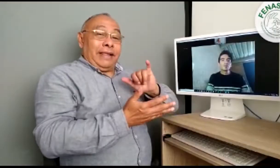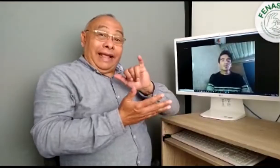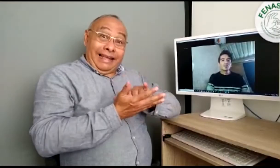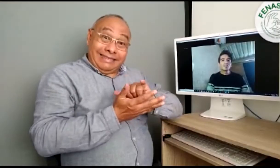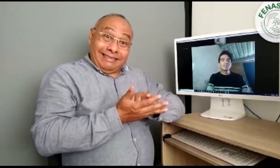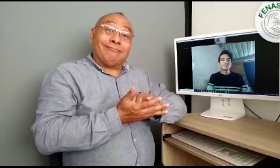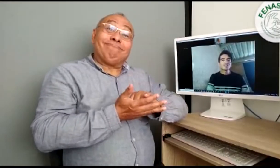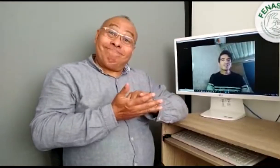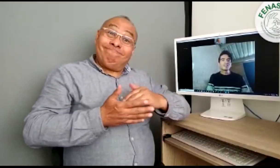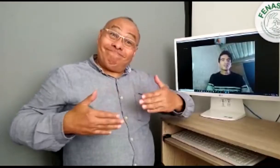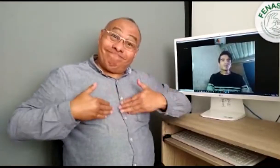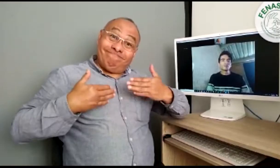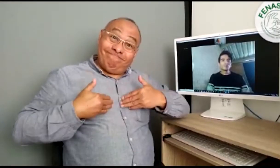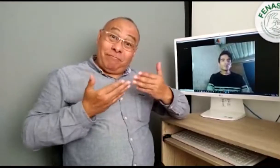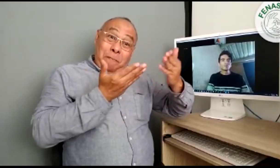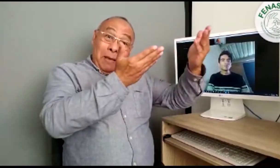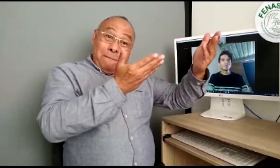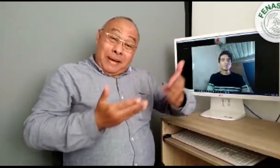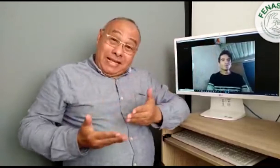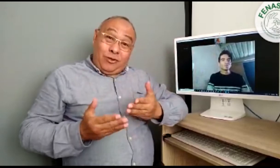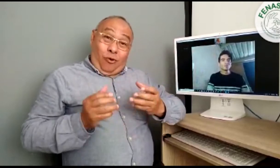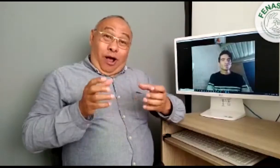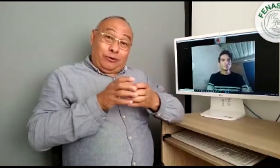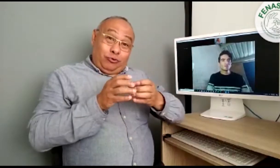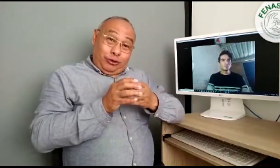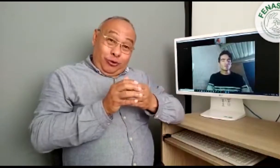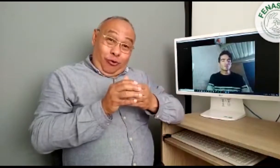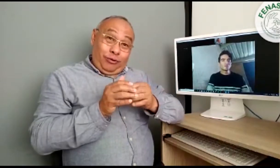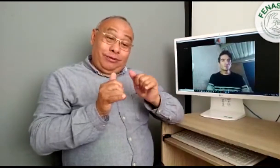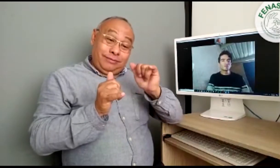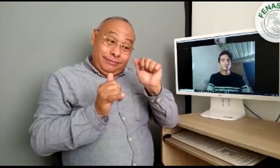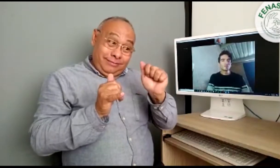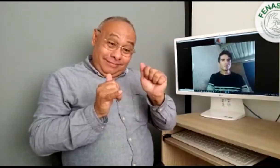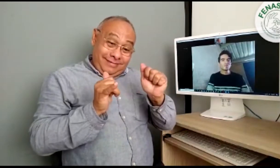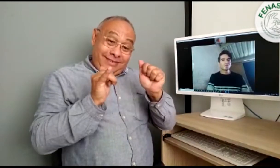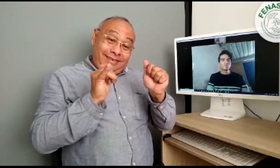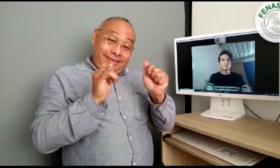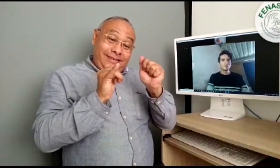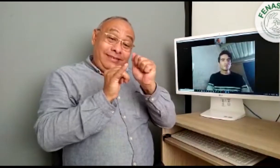Por eso es que estamos muy contentos por darle la bienvenida a esta nueva asociación. Esta es su seña.